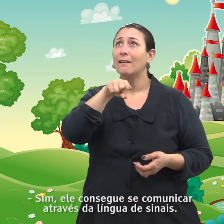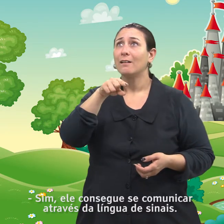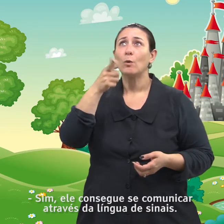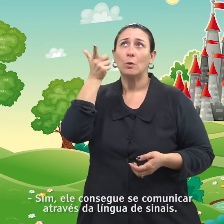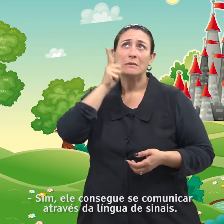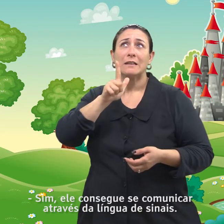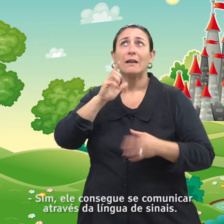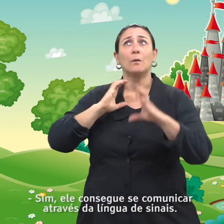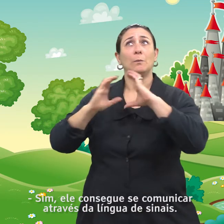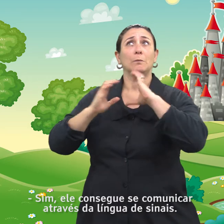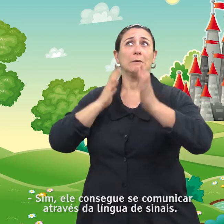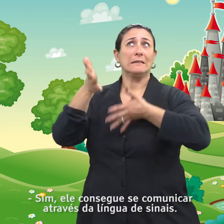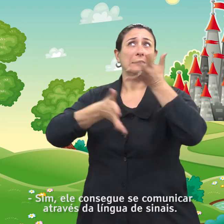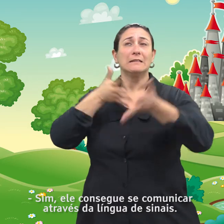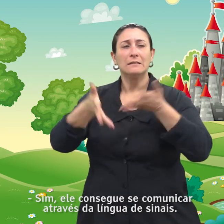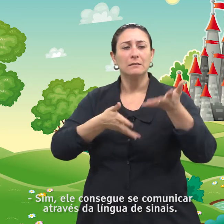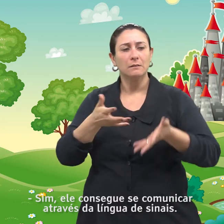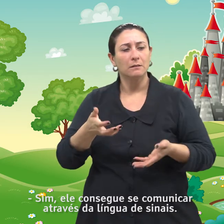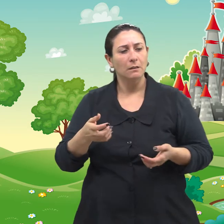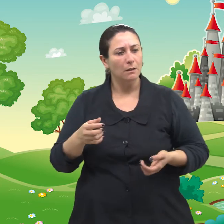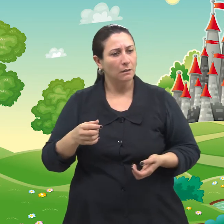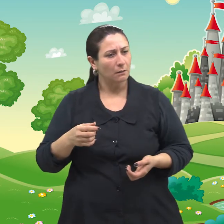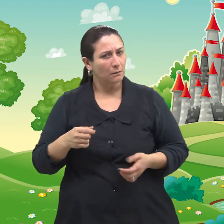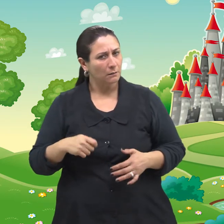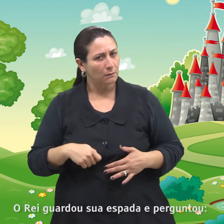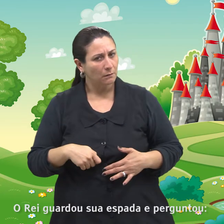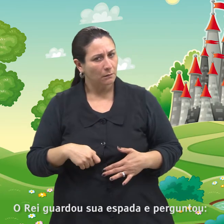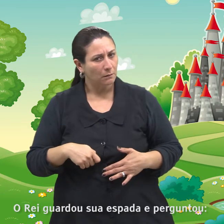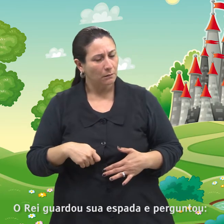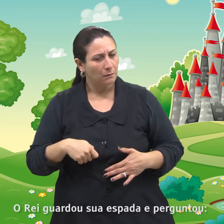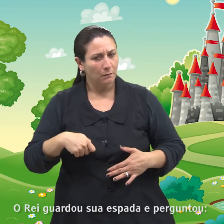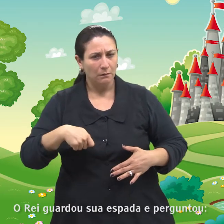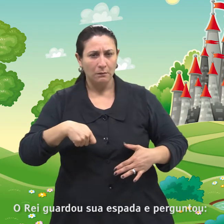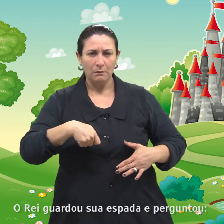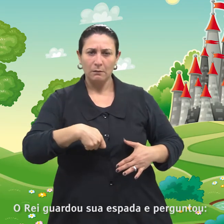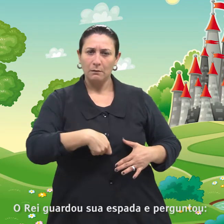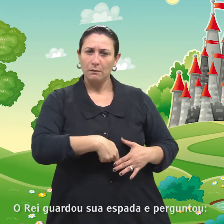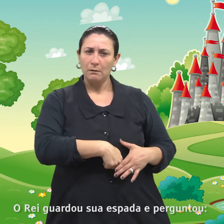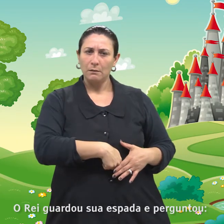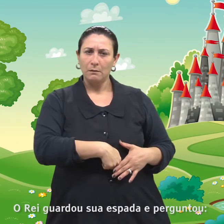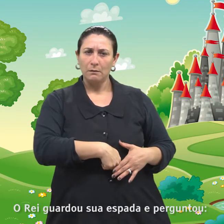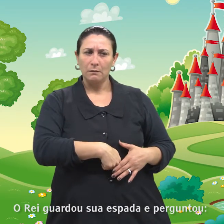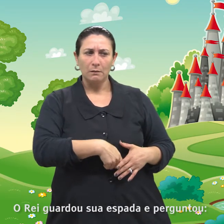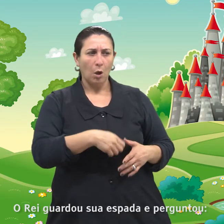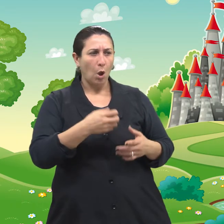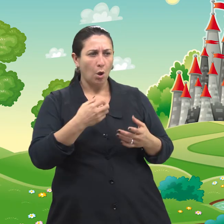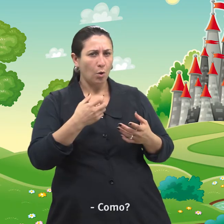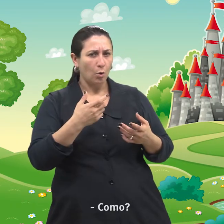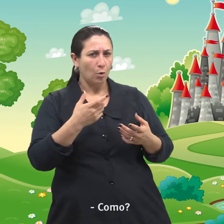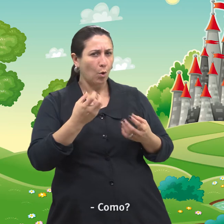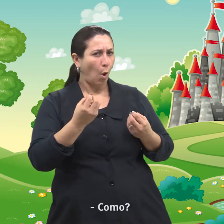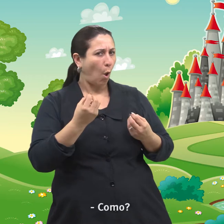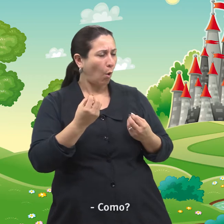comunicar através da língua de sinais. O rei guardou sua espada e perguntou. Como?